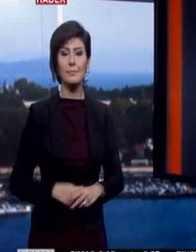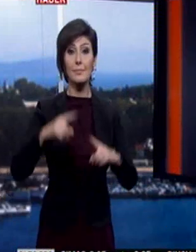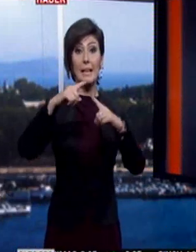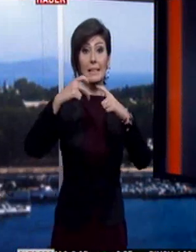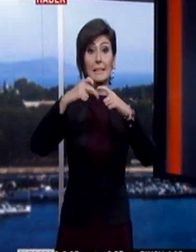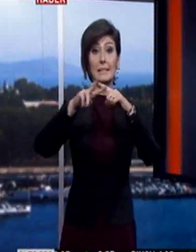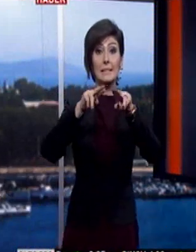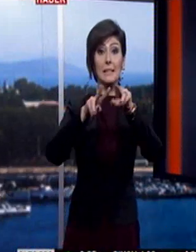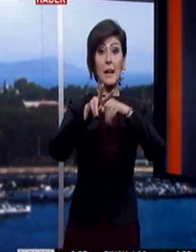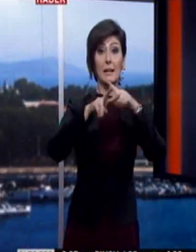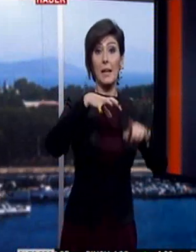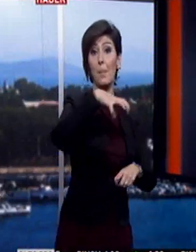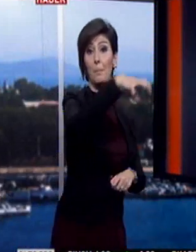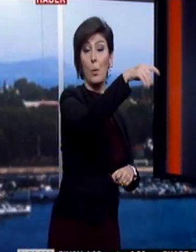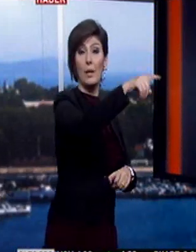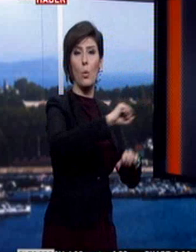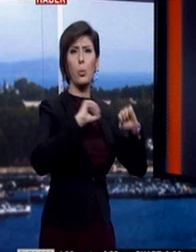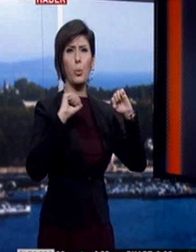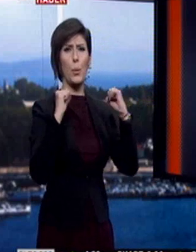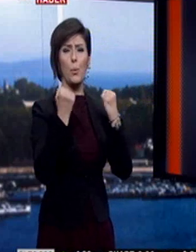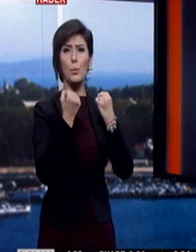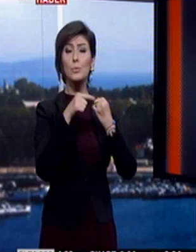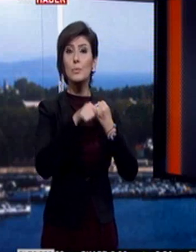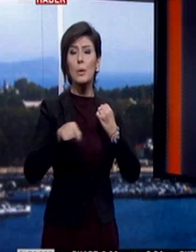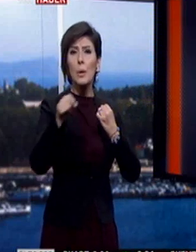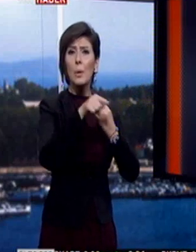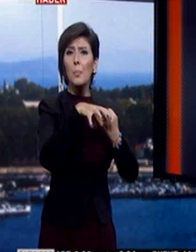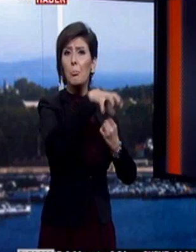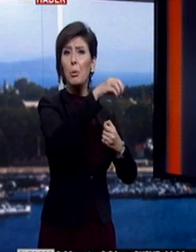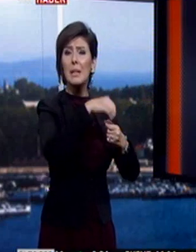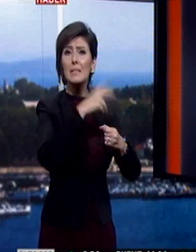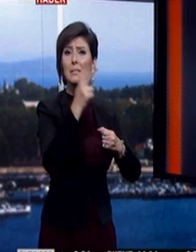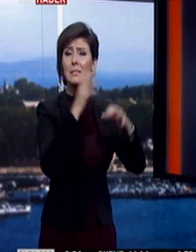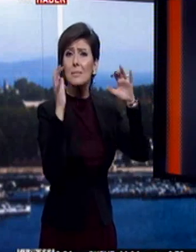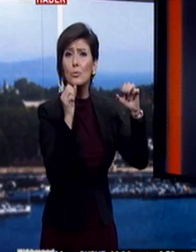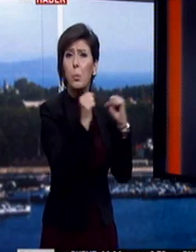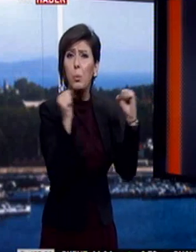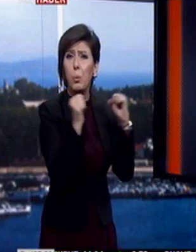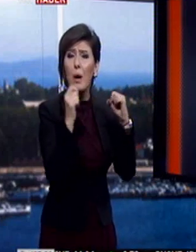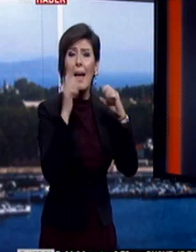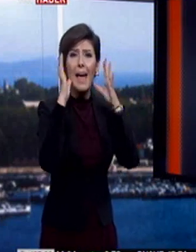Trakya donuyor. Bölgede günlerdir etkili olan soğuk hava nedeniyle Edirne'de Tunca Nehri buz tuttu.